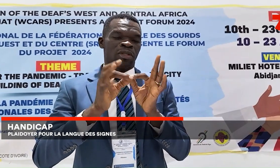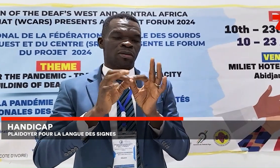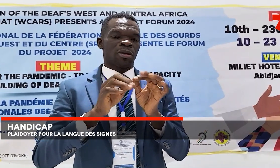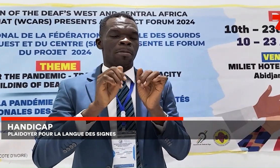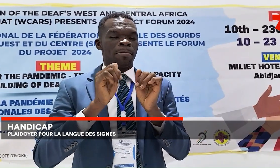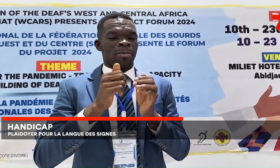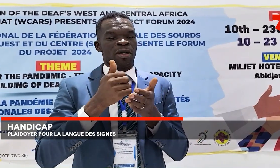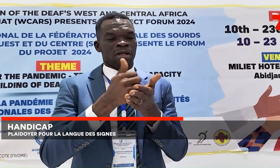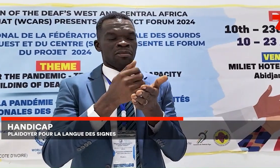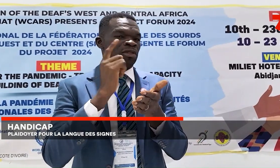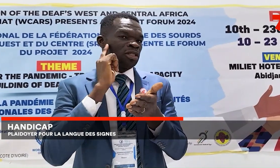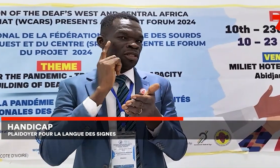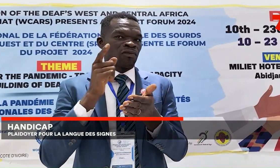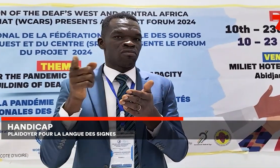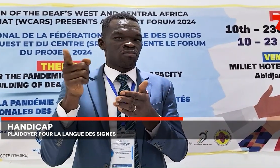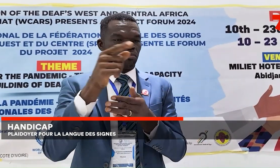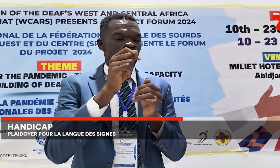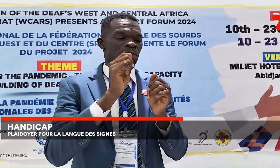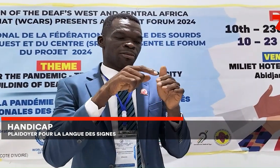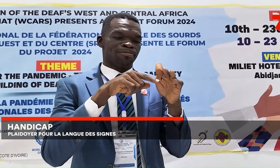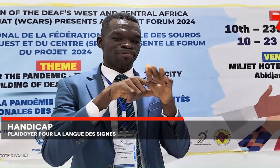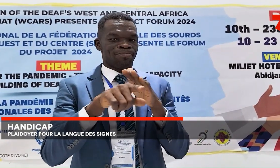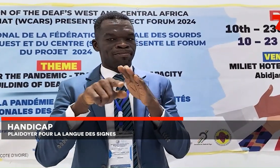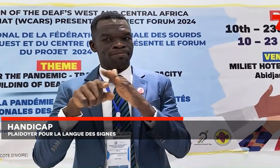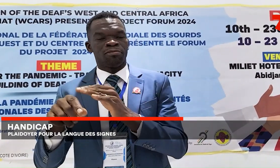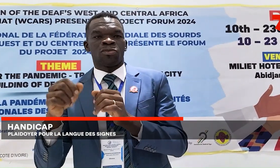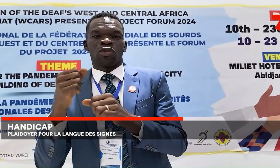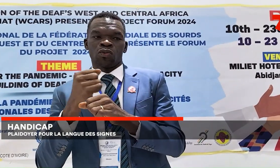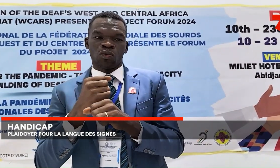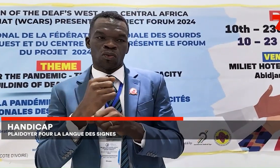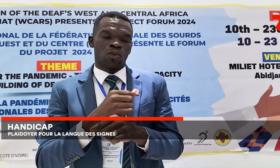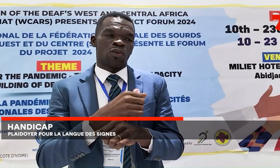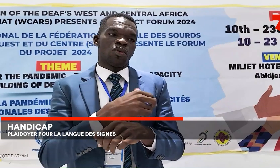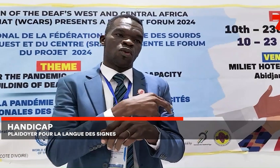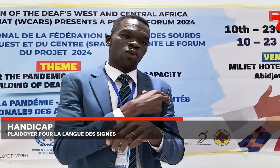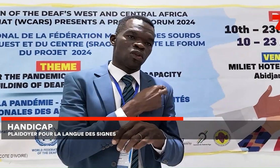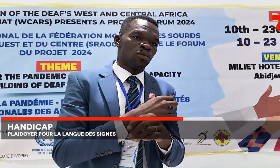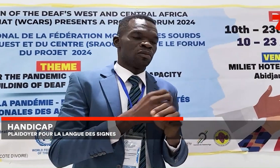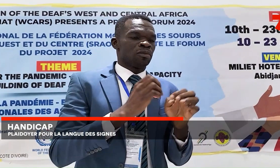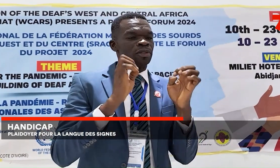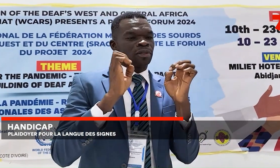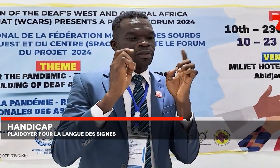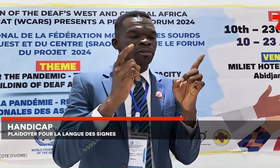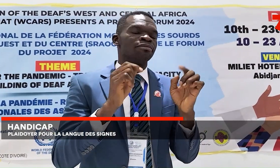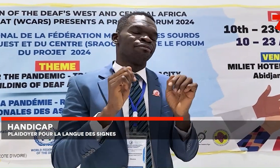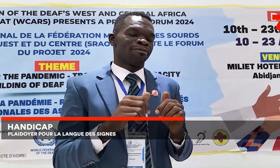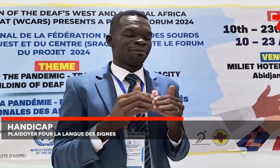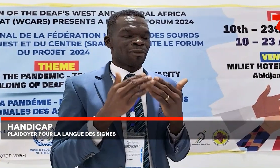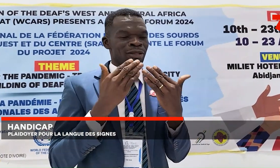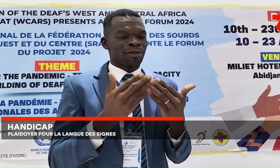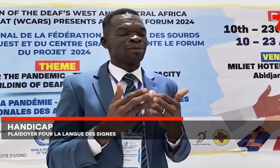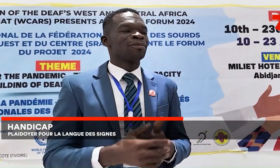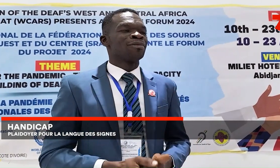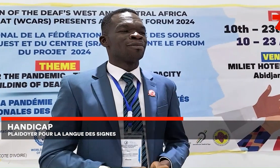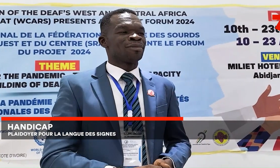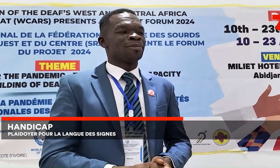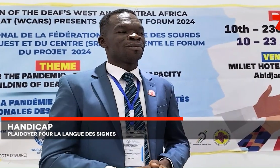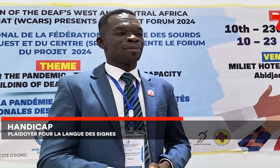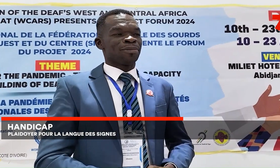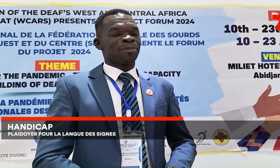former assez d'interprètes afin de les insérer dans tous les secteurs permettant aux personnes soumises de